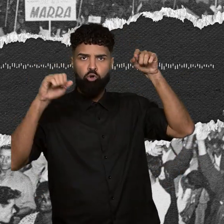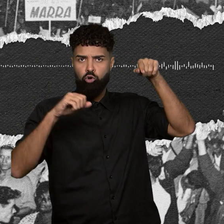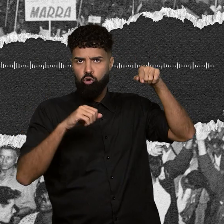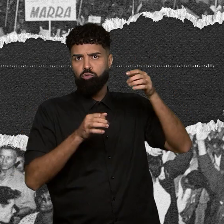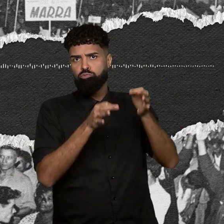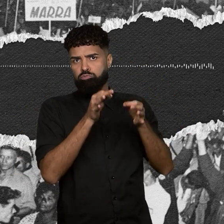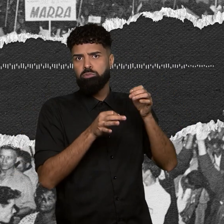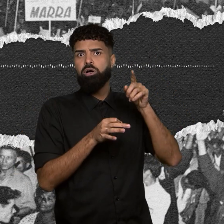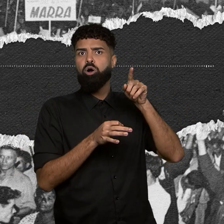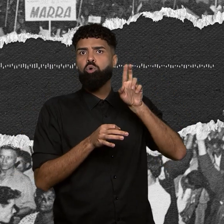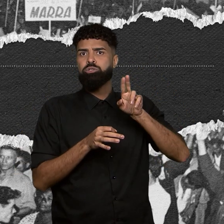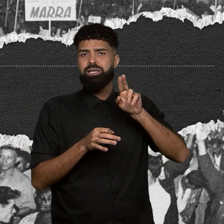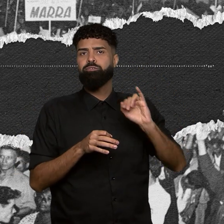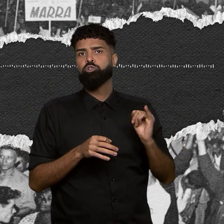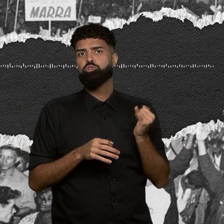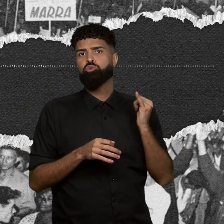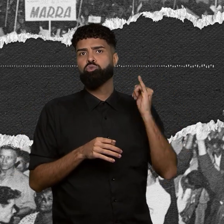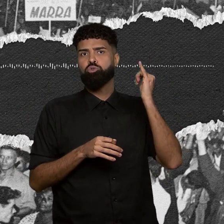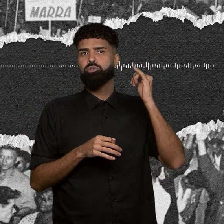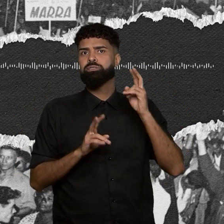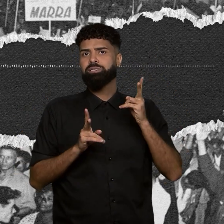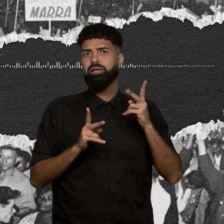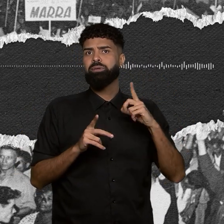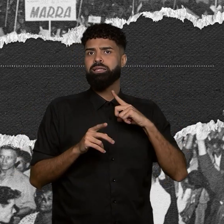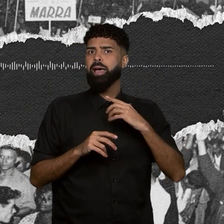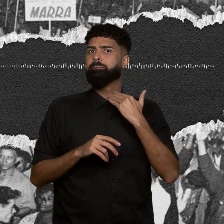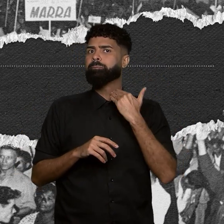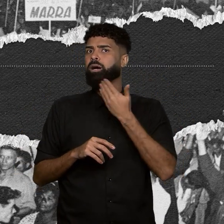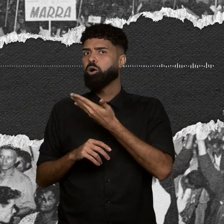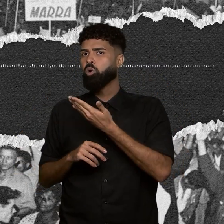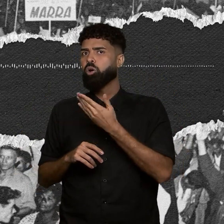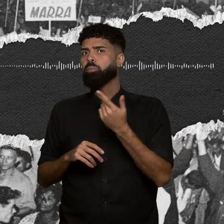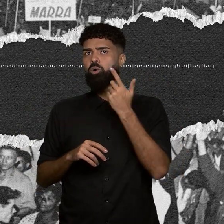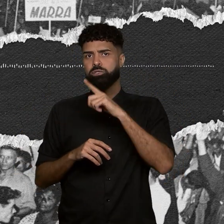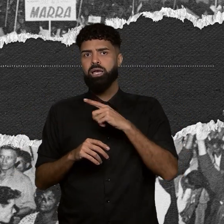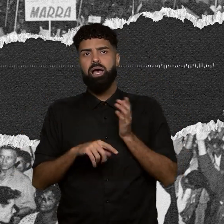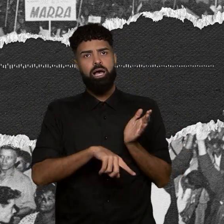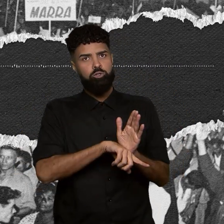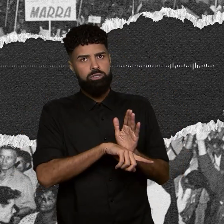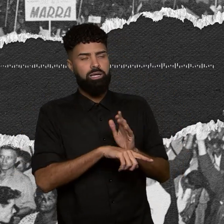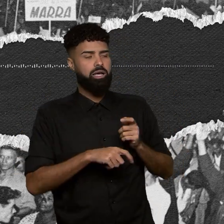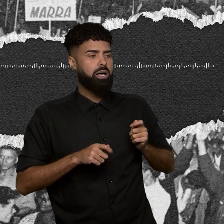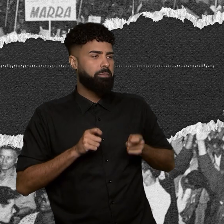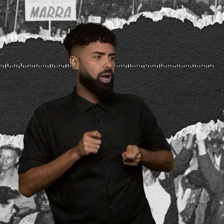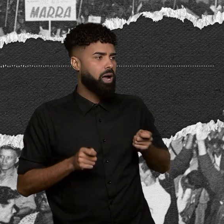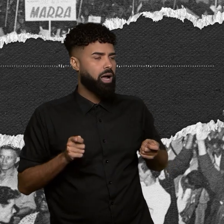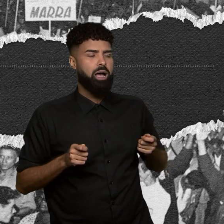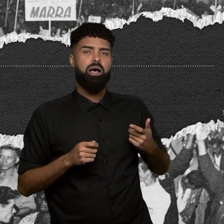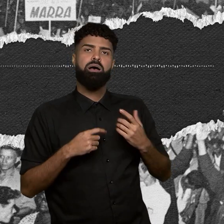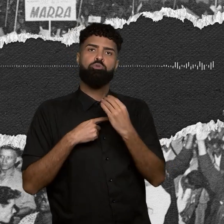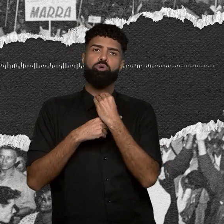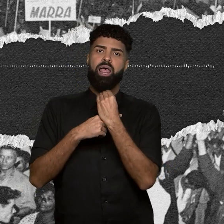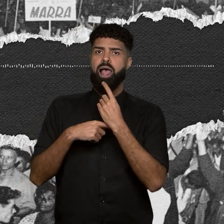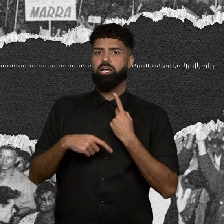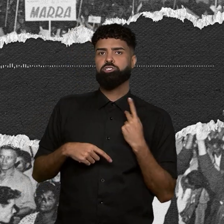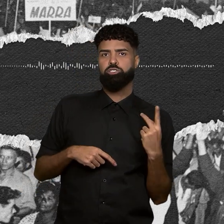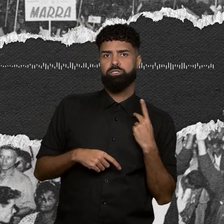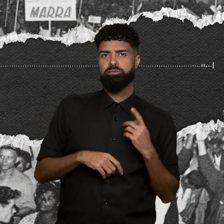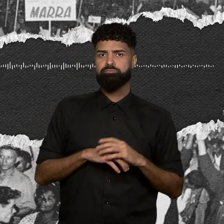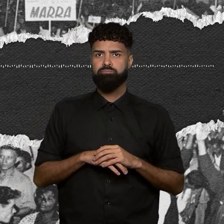usava os juros que ele tinha no banco pra poder ajudar nas despesas pra manter a gente. o que a gente recebeu pra mim